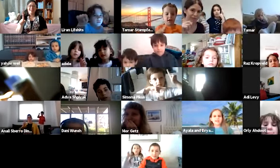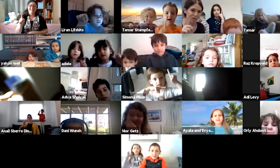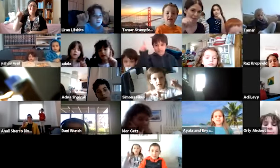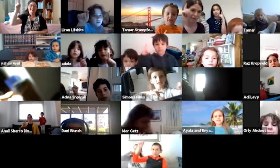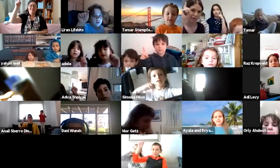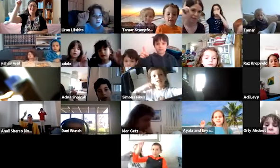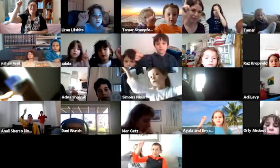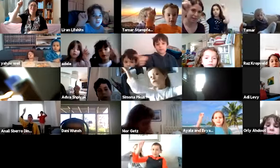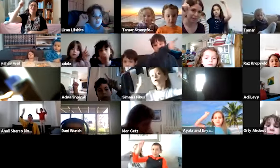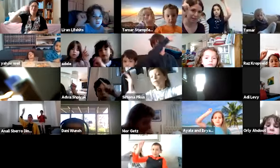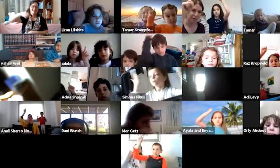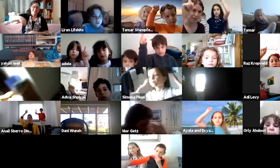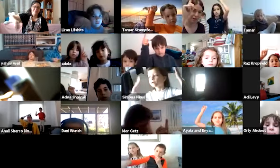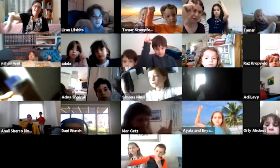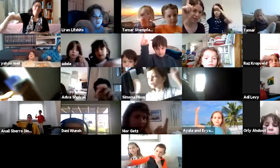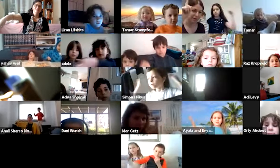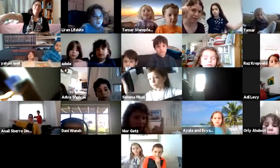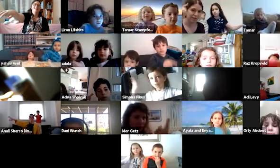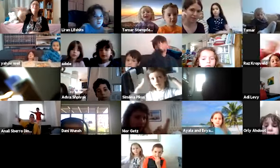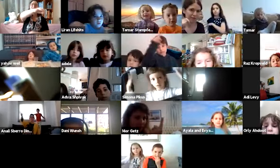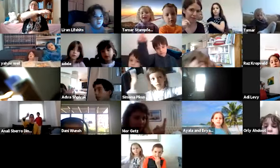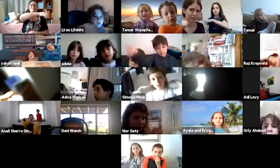אלוהנו, אלוהנו, אלוהנו.